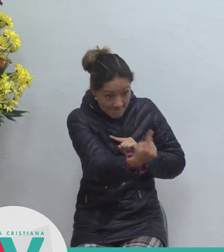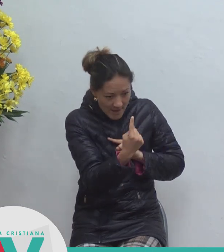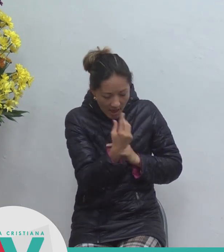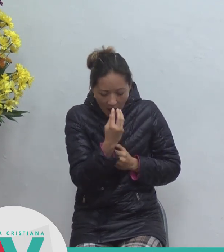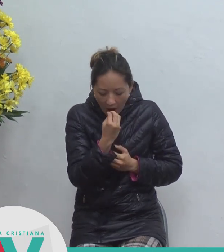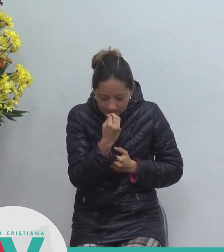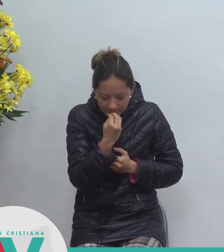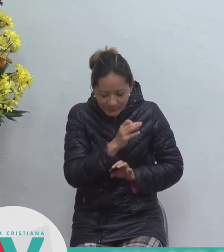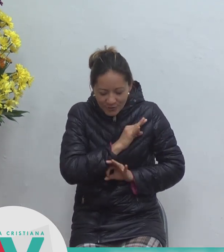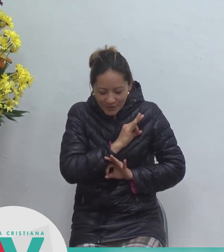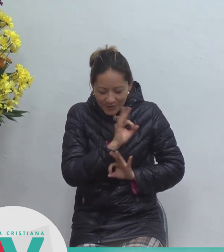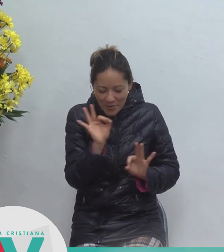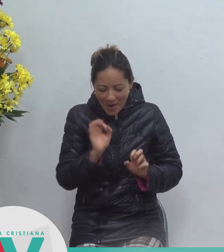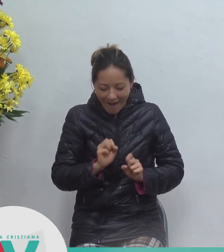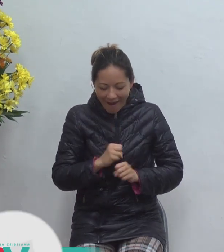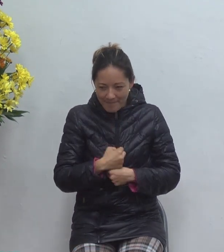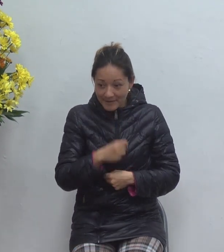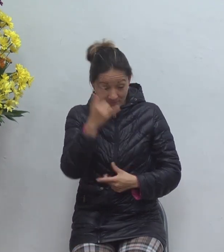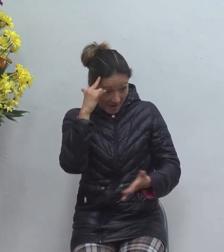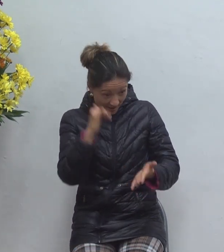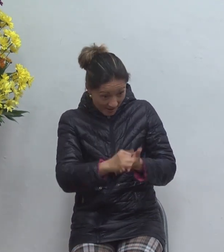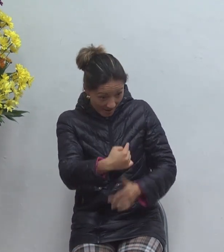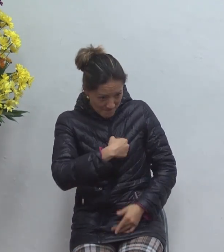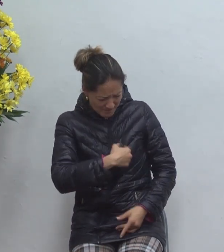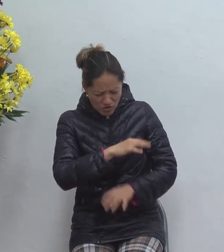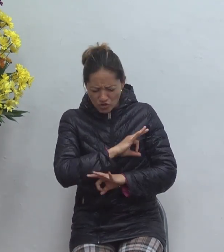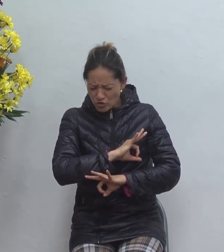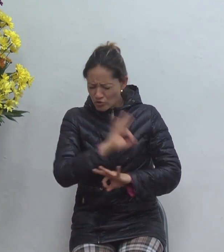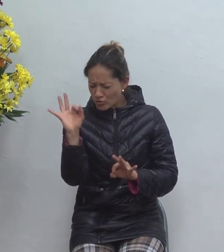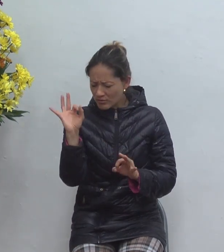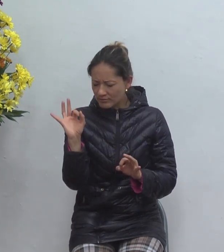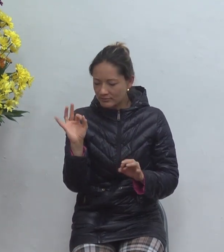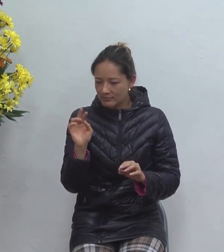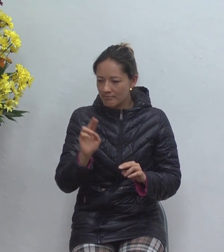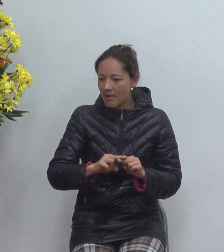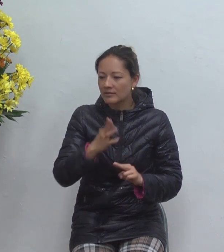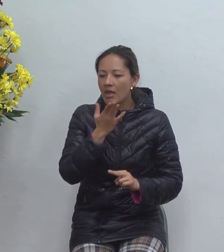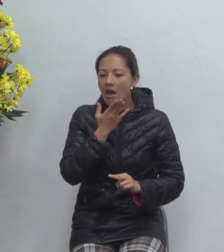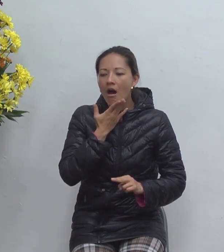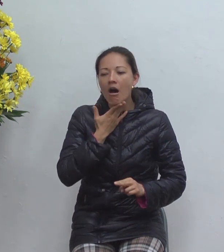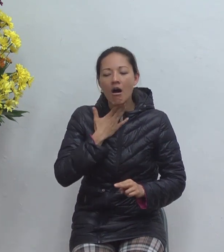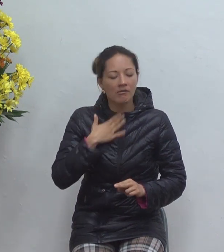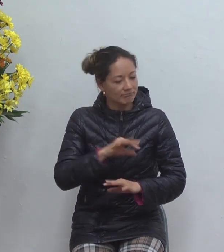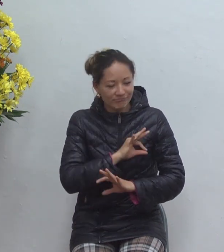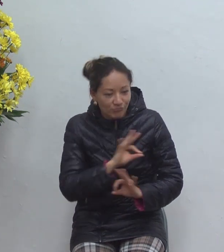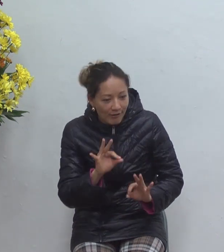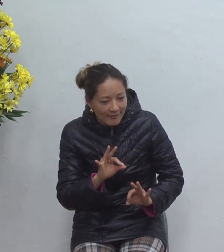el que en mí cree no tendrá sed que usted entiende ese poder de esa palabra